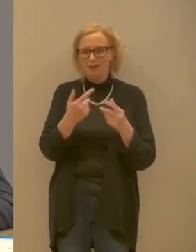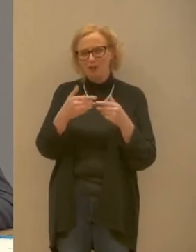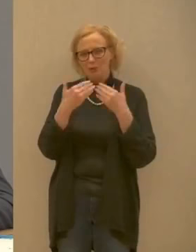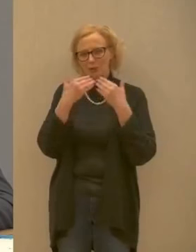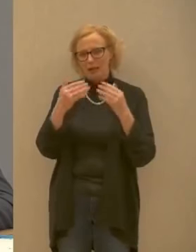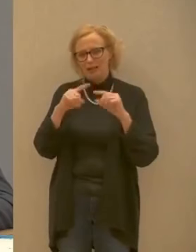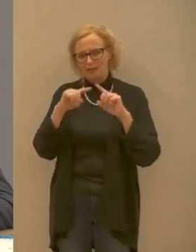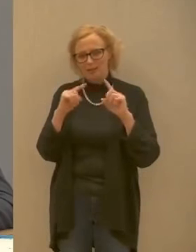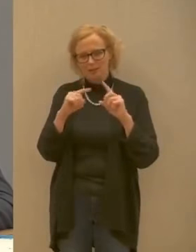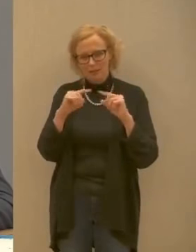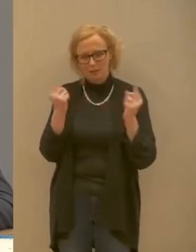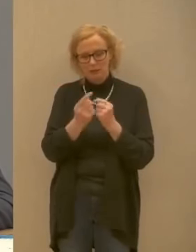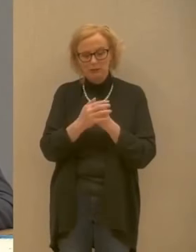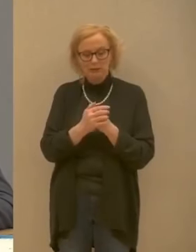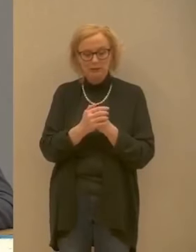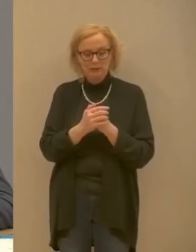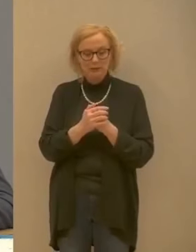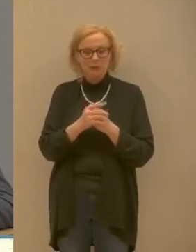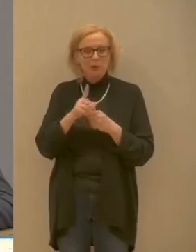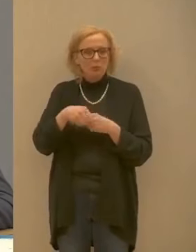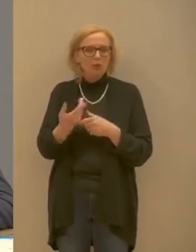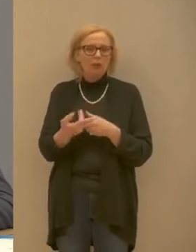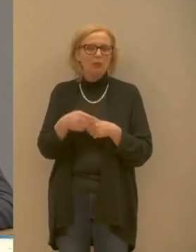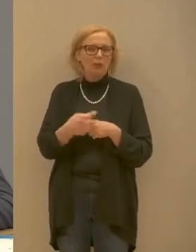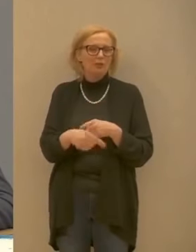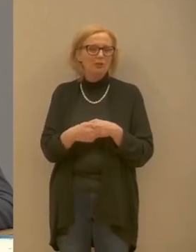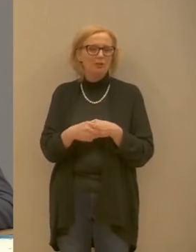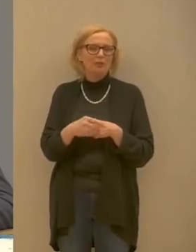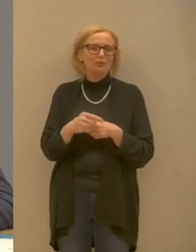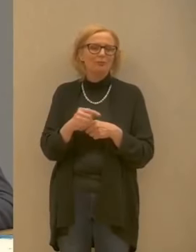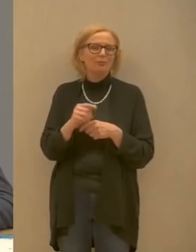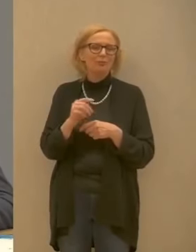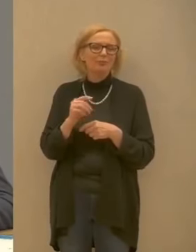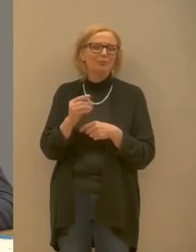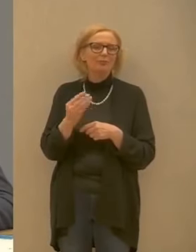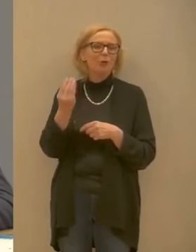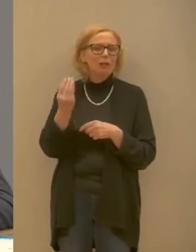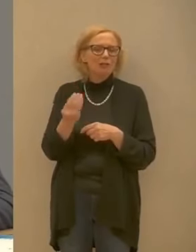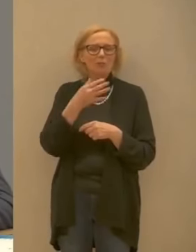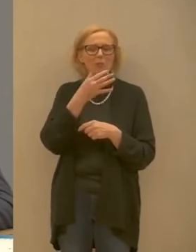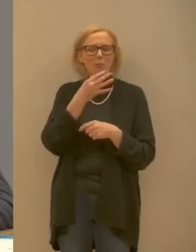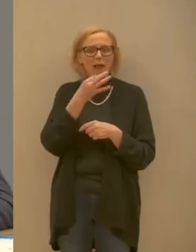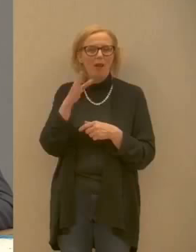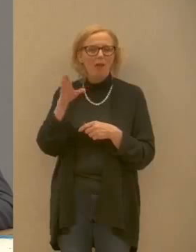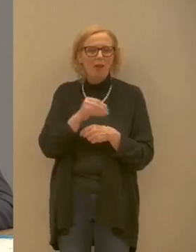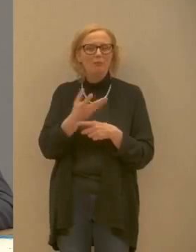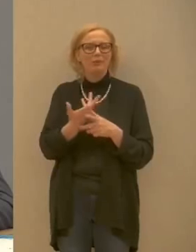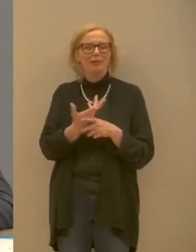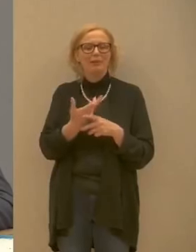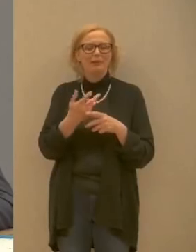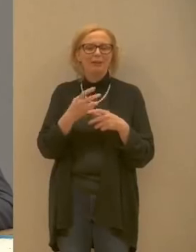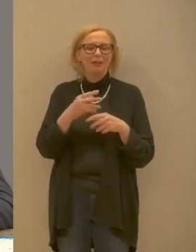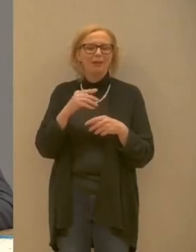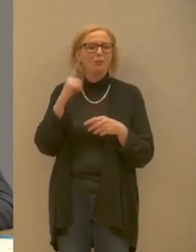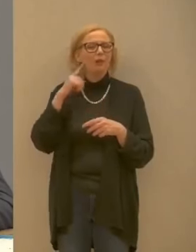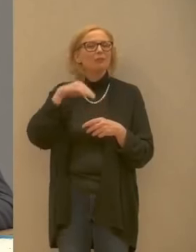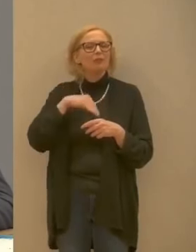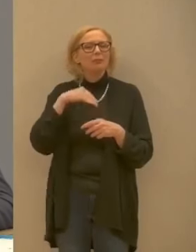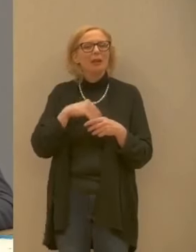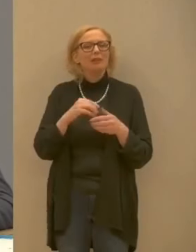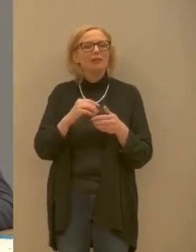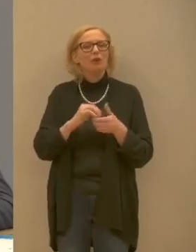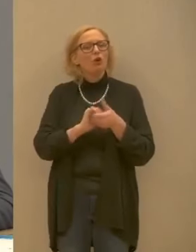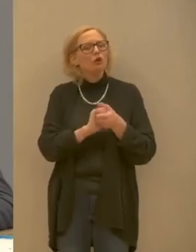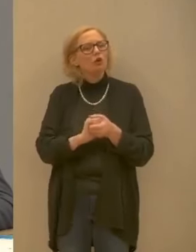sotto mano però credo che sia anche questo un bel esempio di spirito di solidarietà e di volontà di stare insieme per riuscire a passare questo